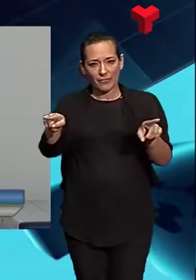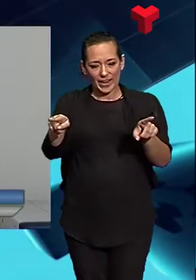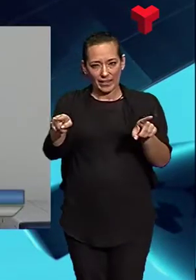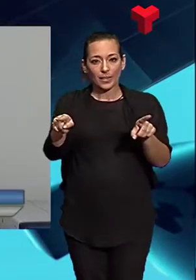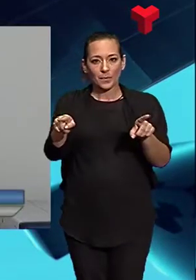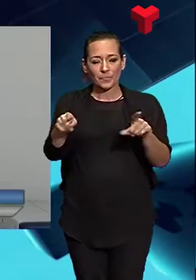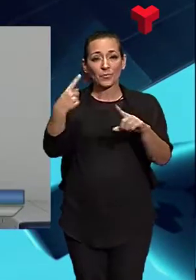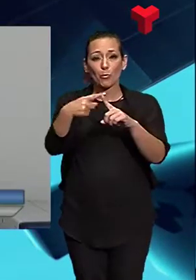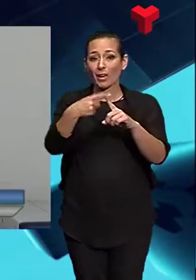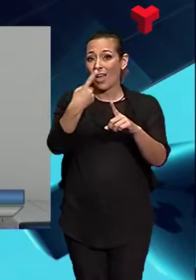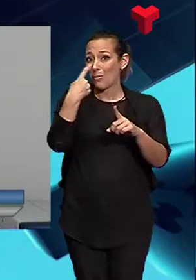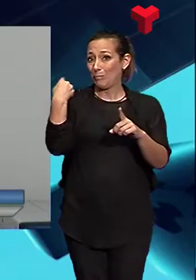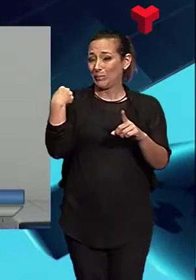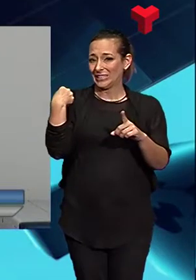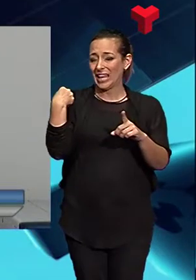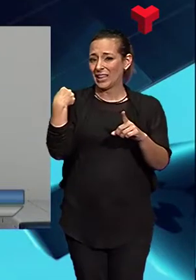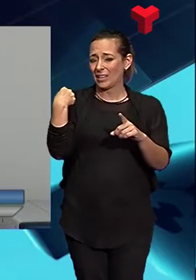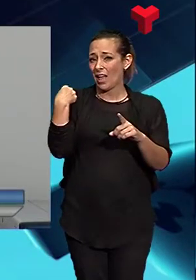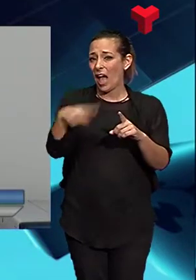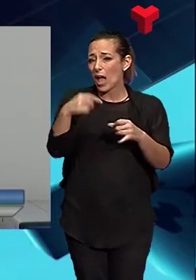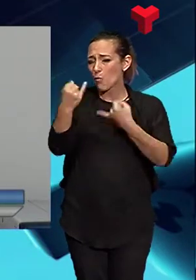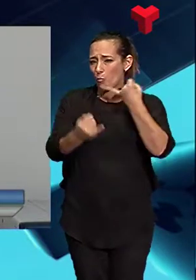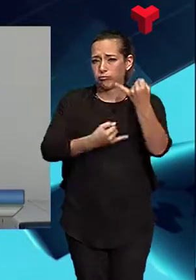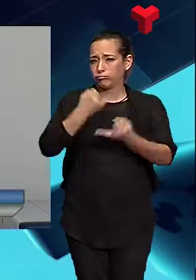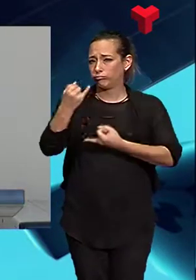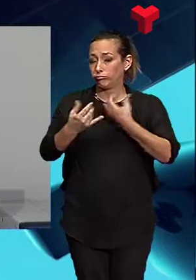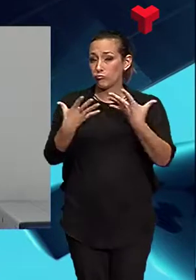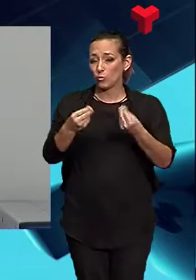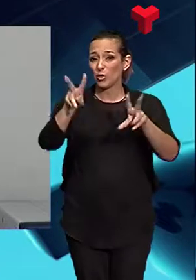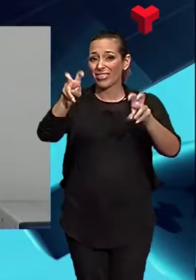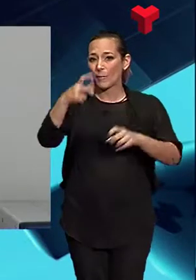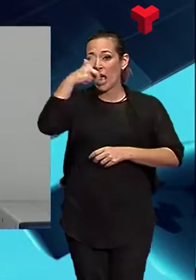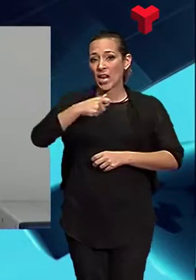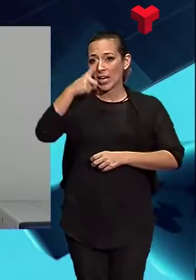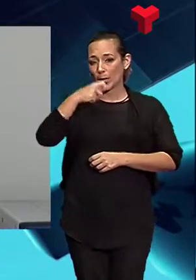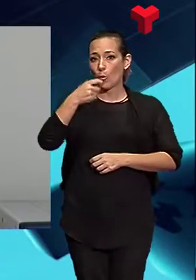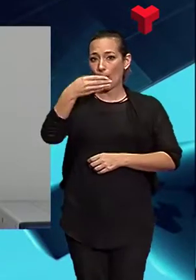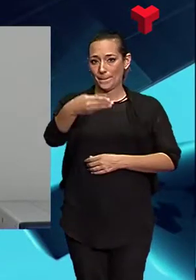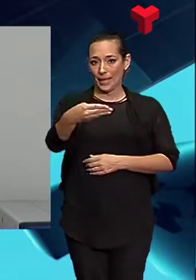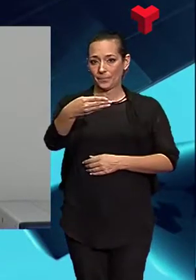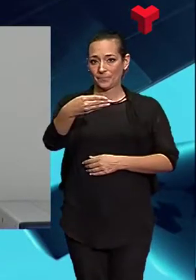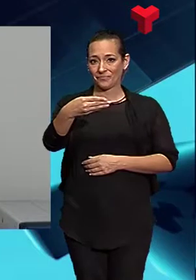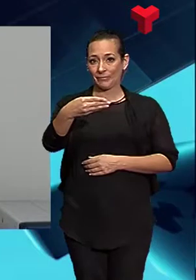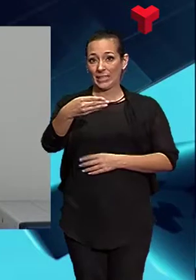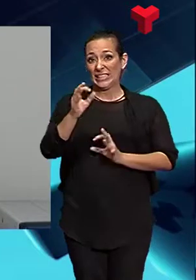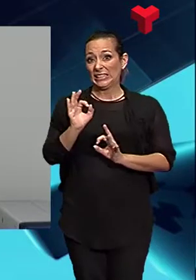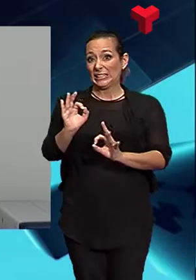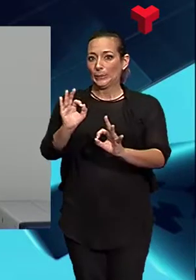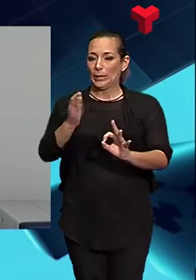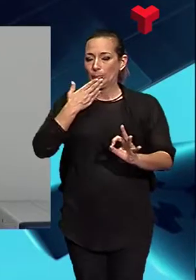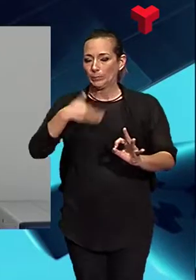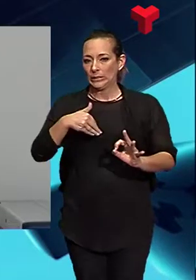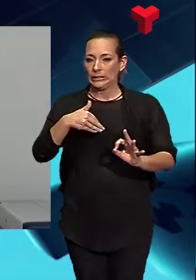canviat perquè l'any passat vam tenir molt problema amb la grip B, especialment, que no estava gaire encertada.